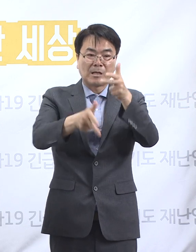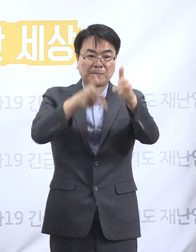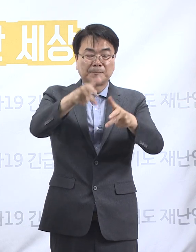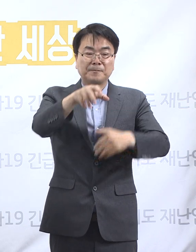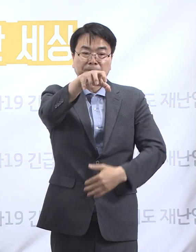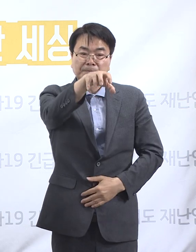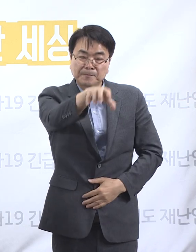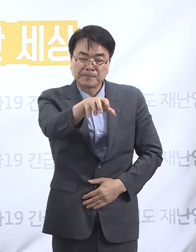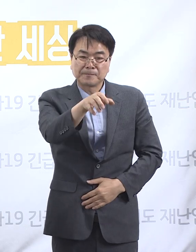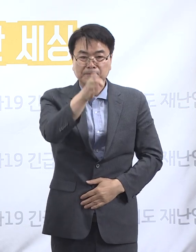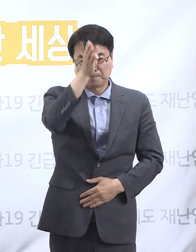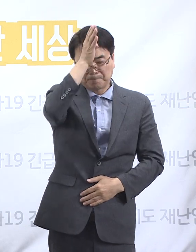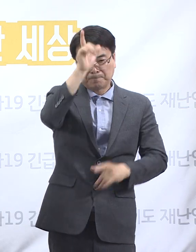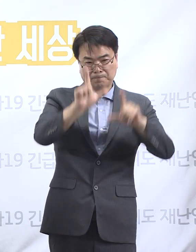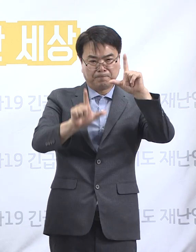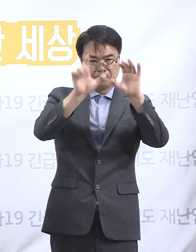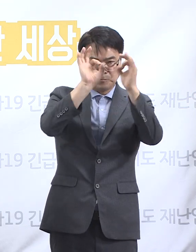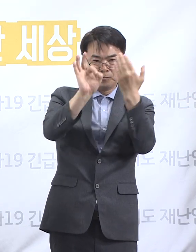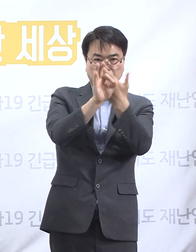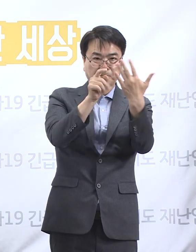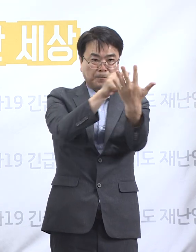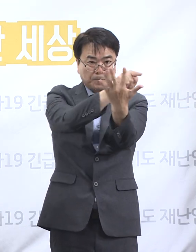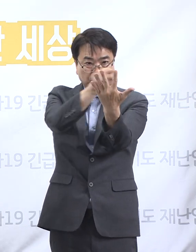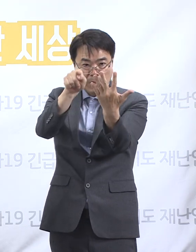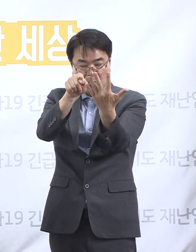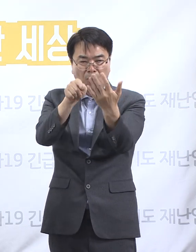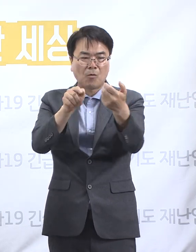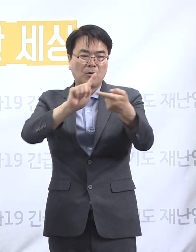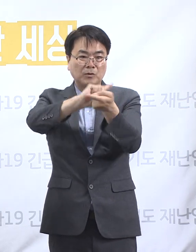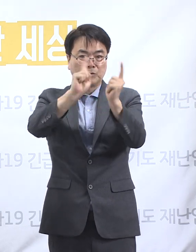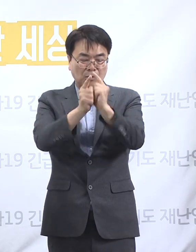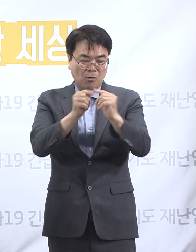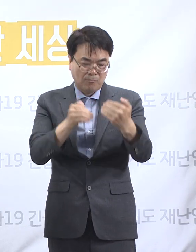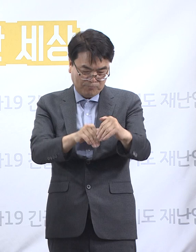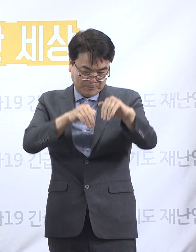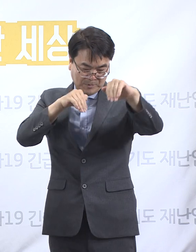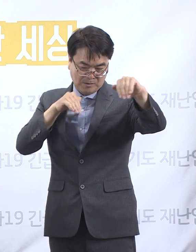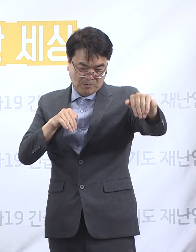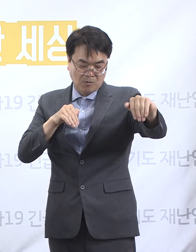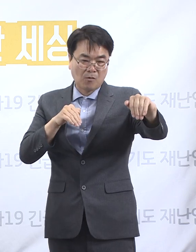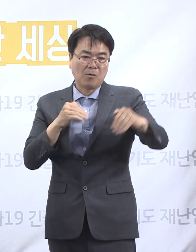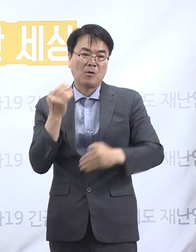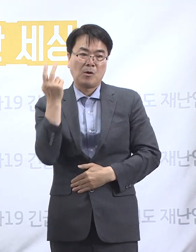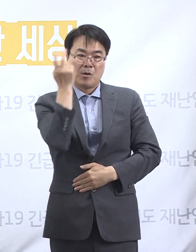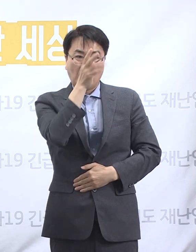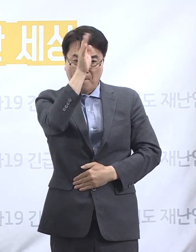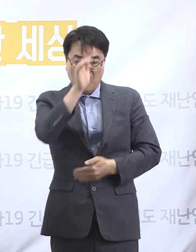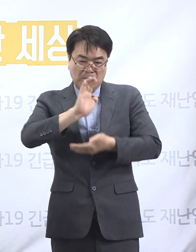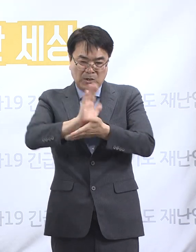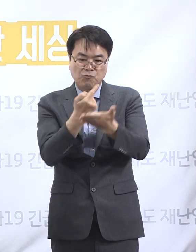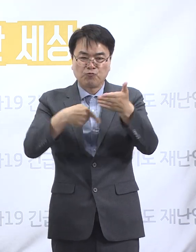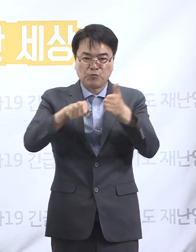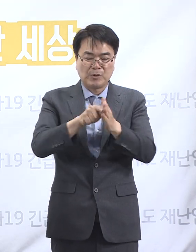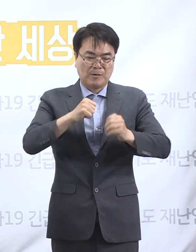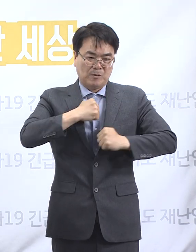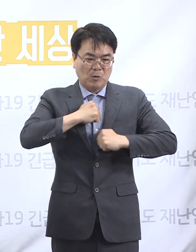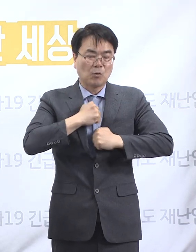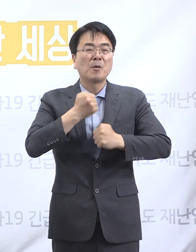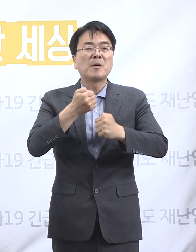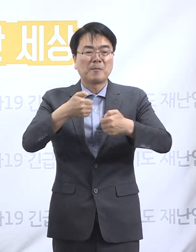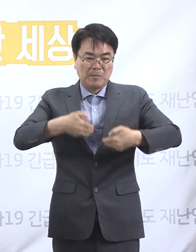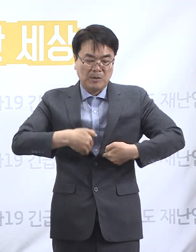유증상자 체크와 거리 두기, 소독 등 방역관리를 철저히 해 주실 것을 다시 한번 당부드립니다.